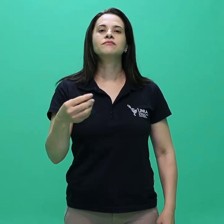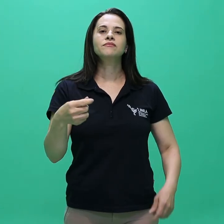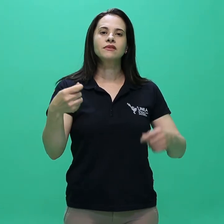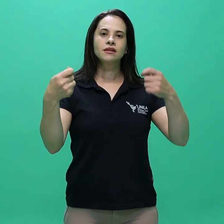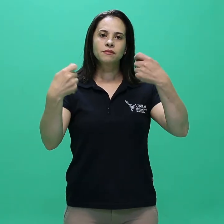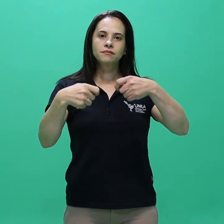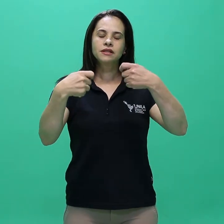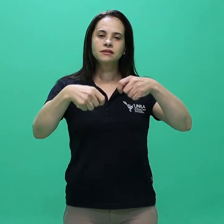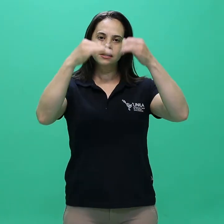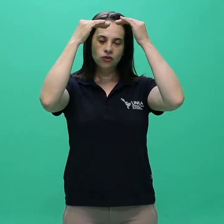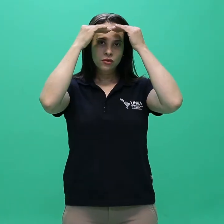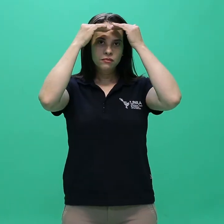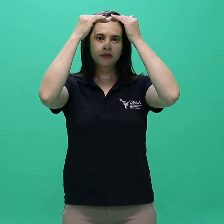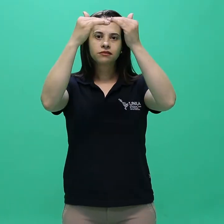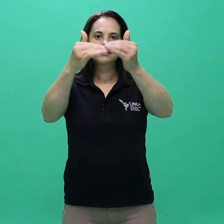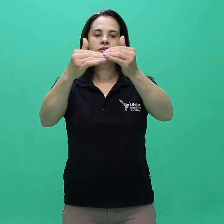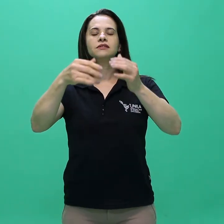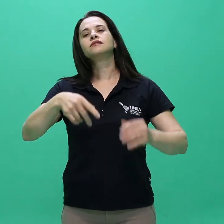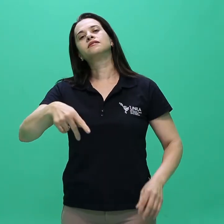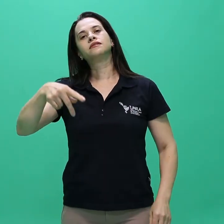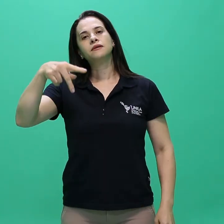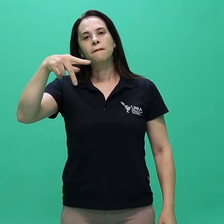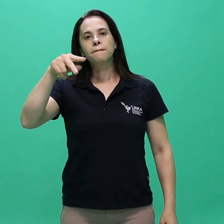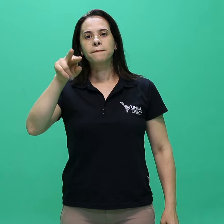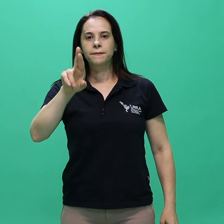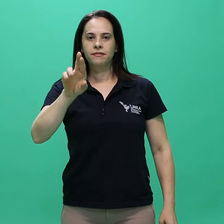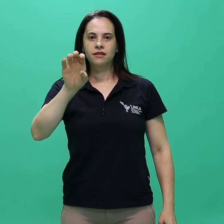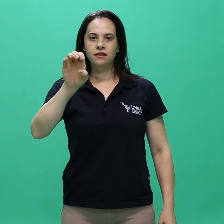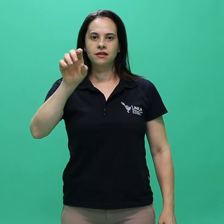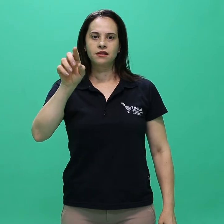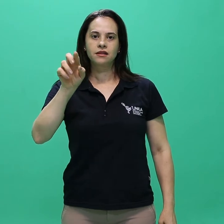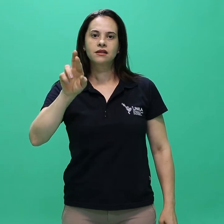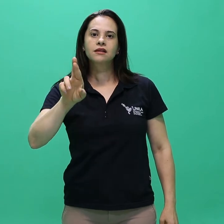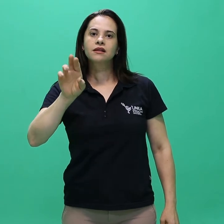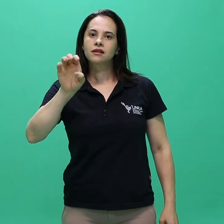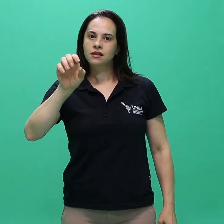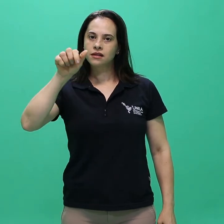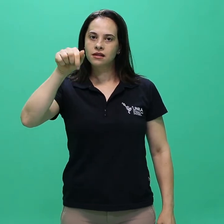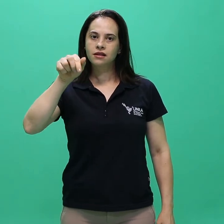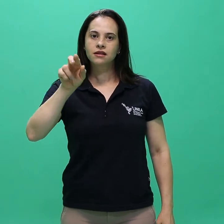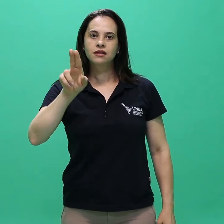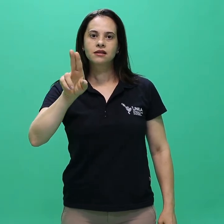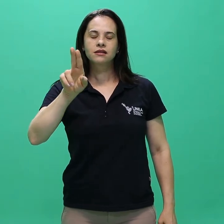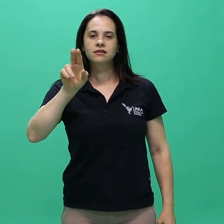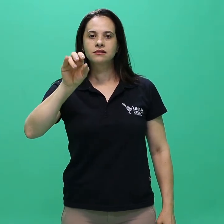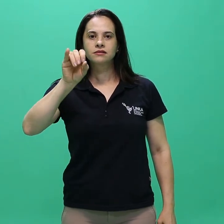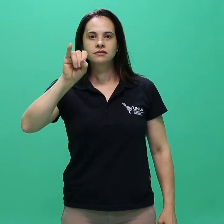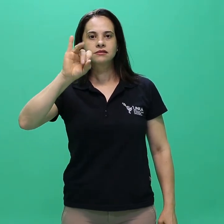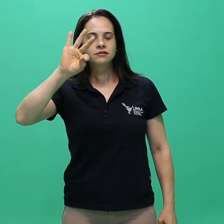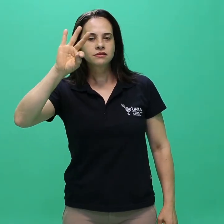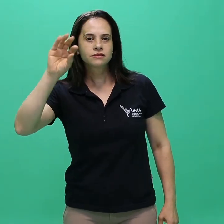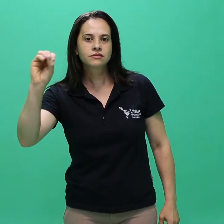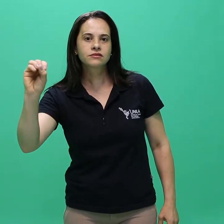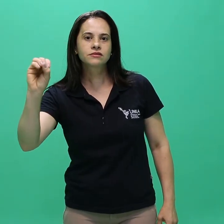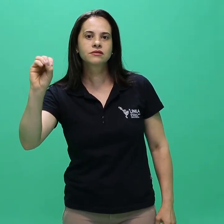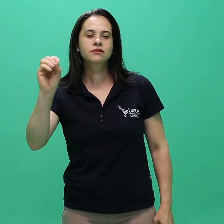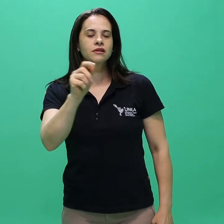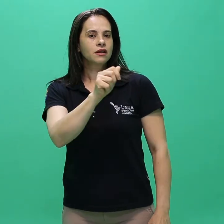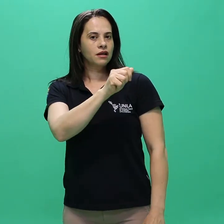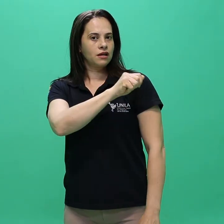Fica vedada a quebra de pré-requisitos para dissentes que, aprovados em reingresso,